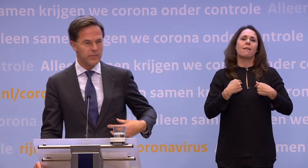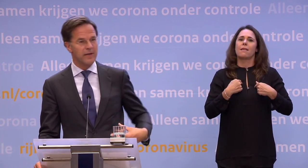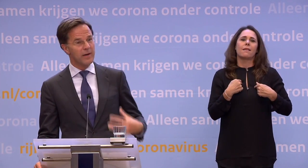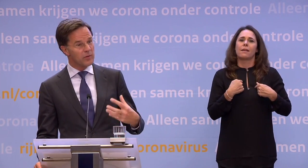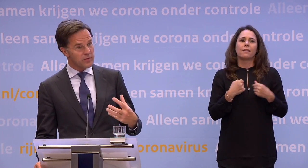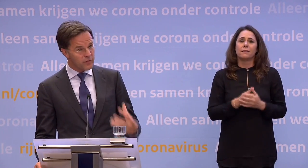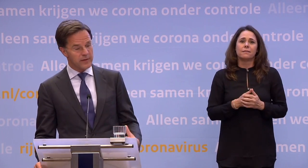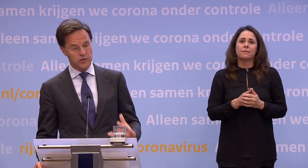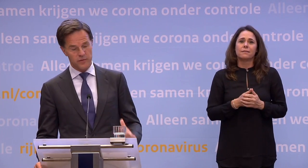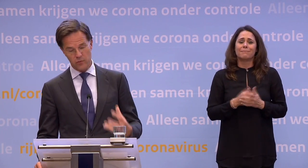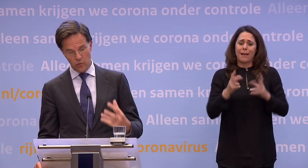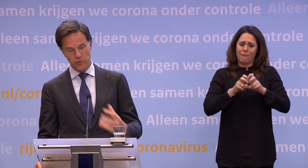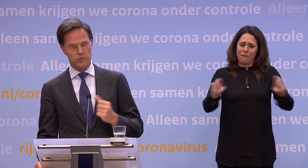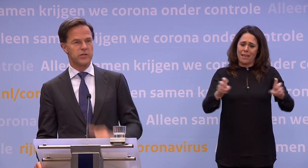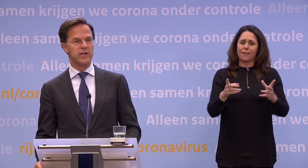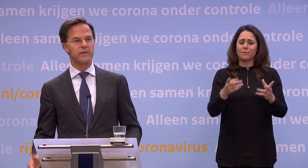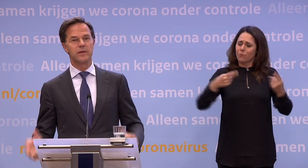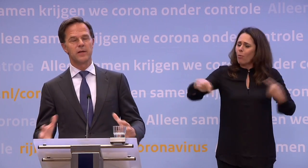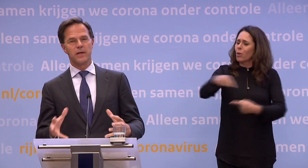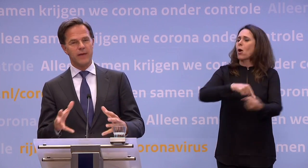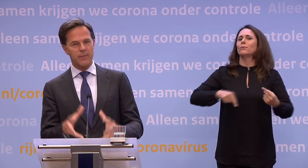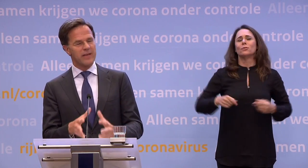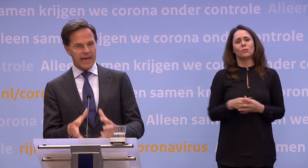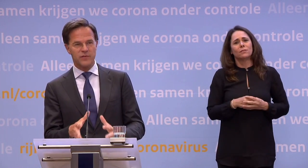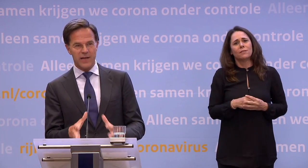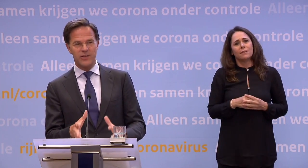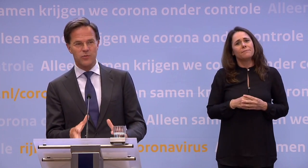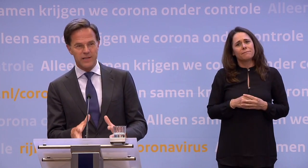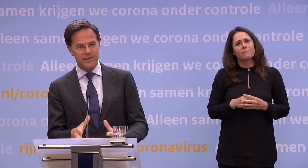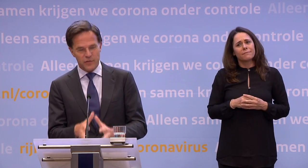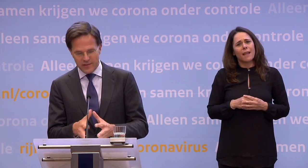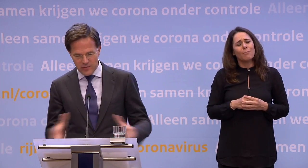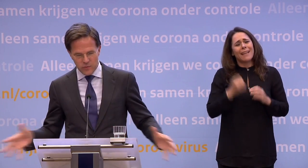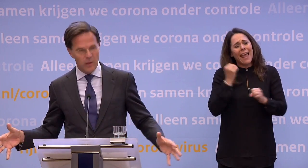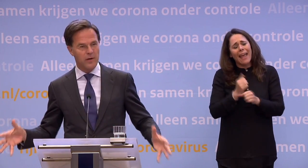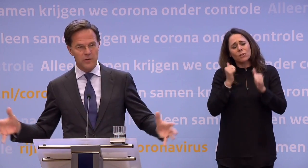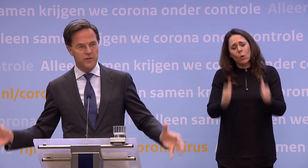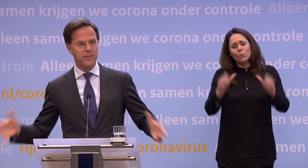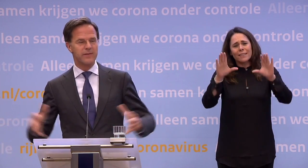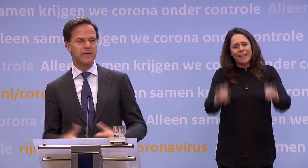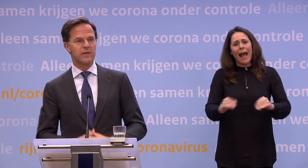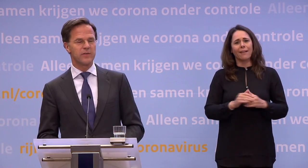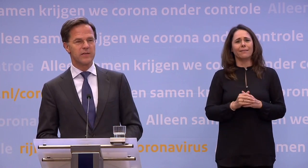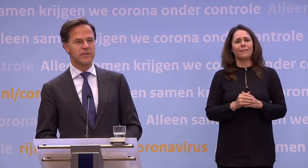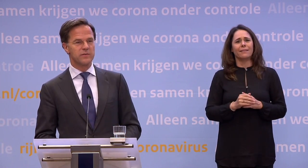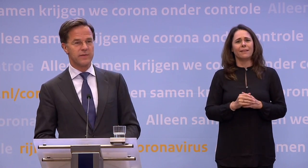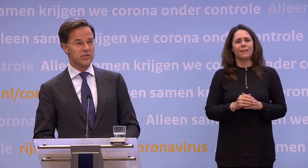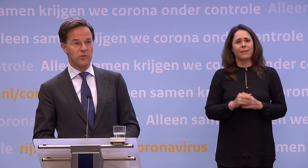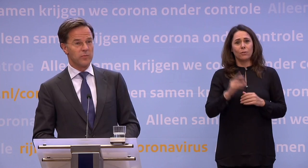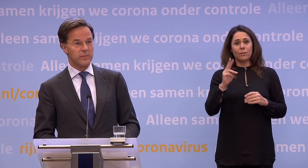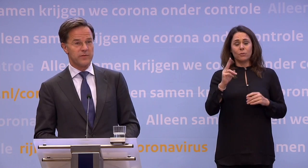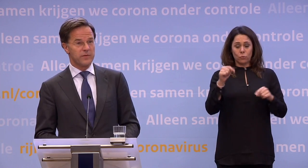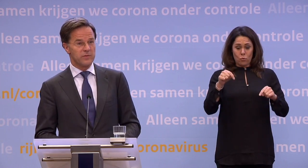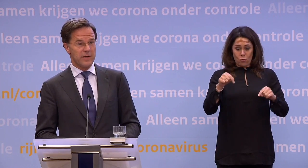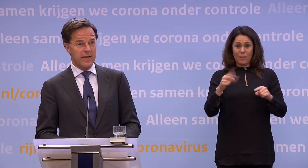Doe het niet voor mij. Maar omdat dat virus gewoon onder ons is. En we hebben het echt verdraaid goed gedaan. Het feit dat dit nu allemaal kan twee maanden eerder dan we dachten... ...is een